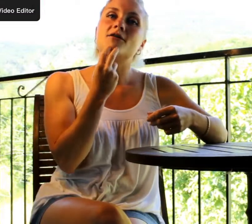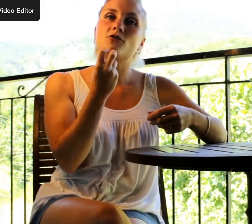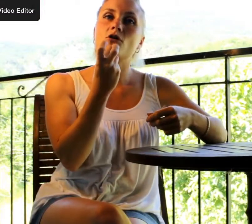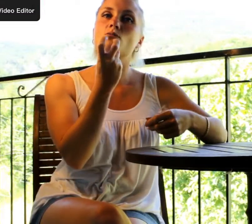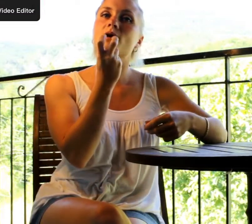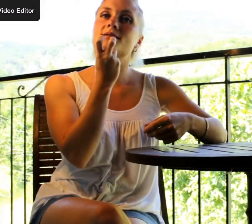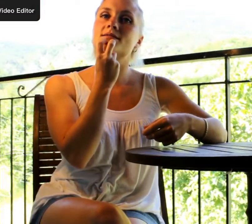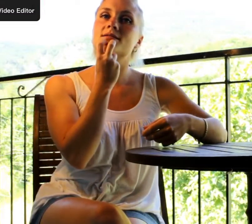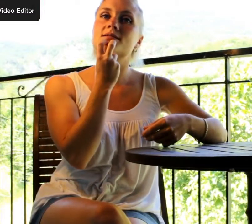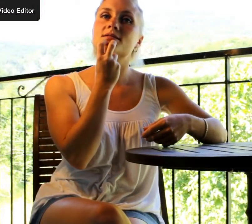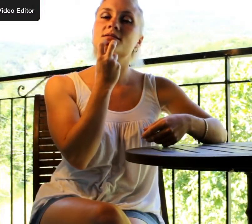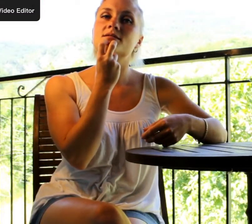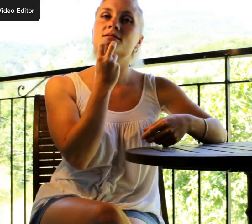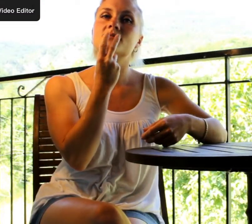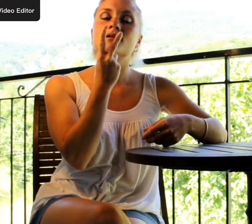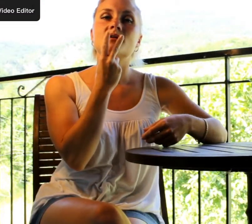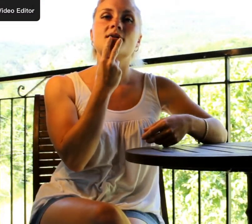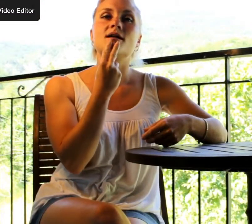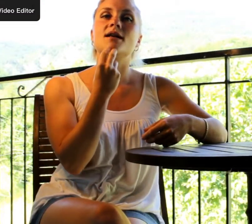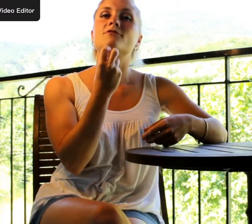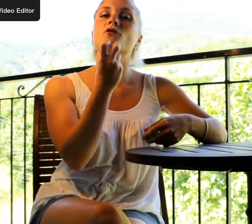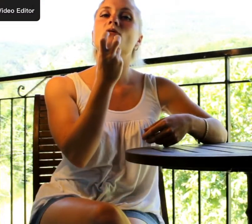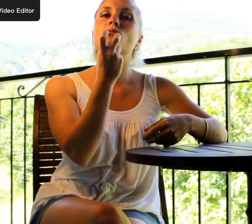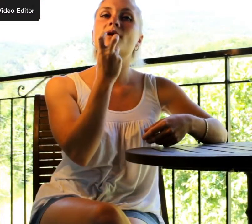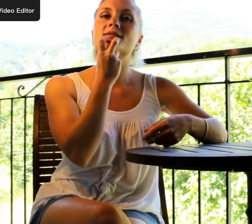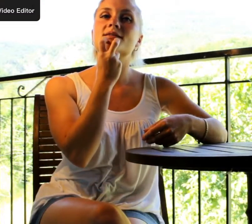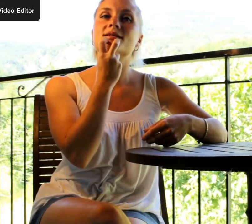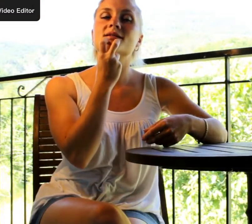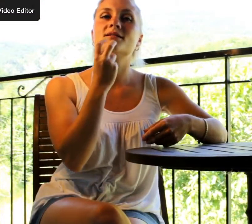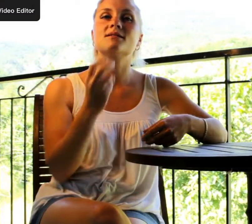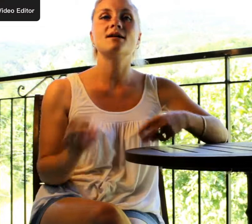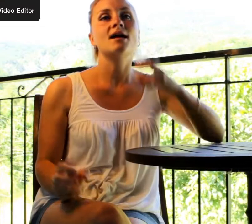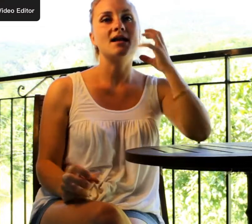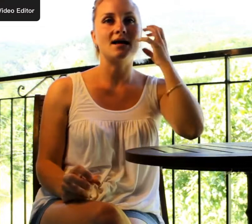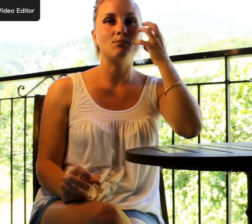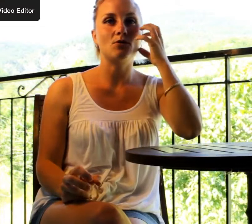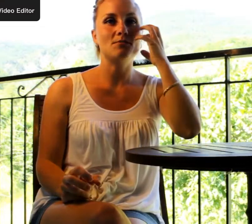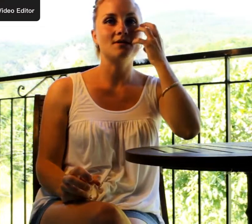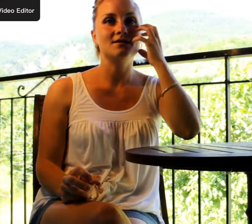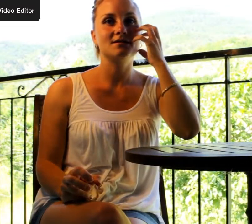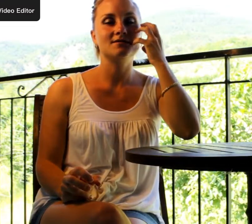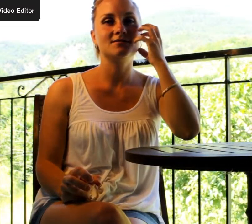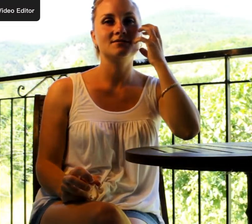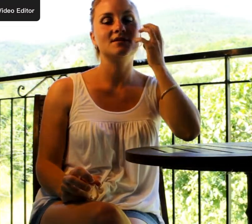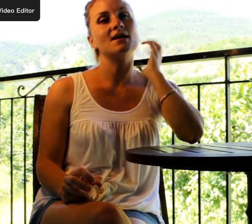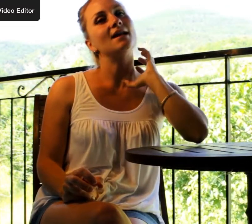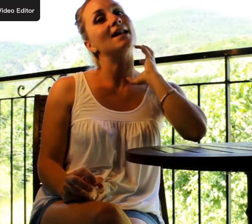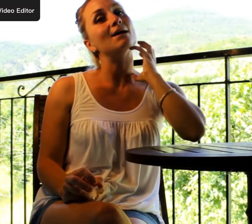framboise, la pomme, la